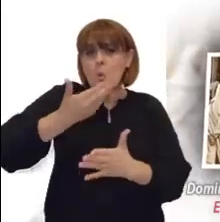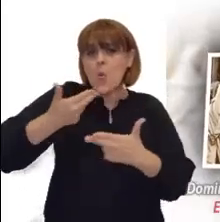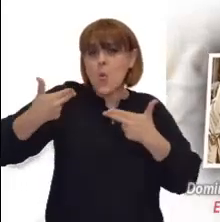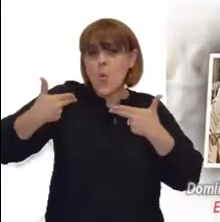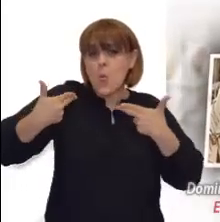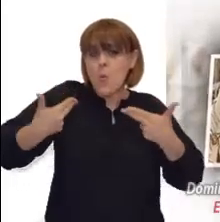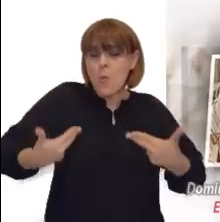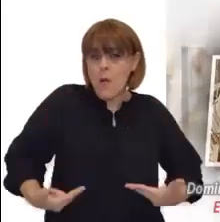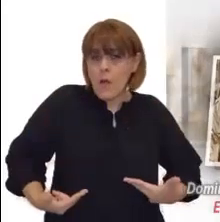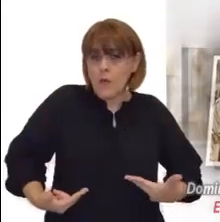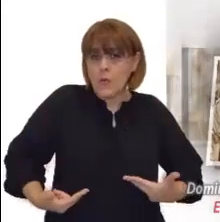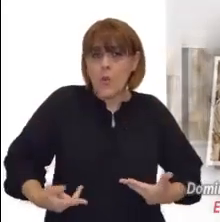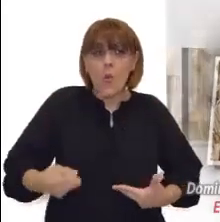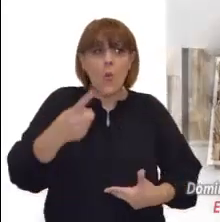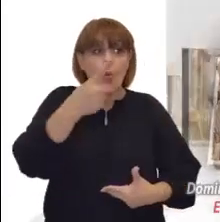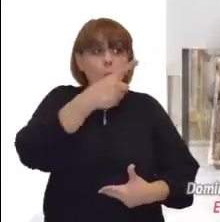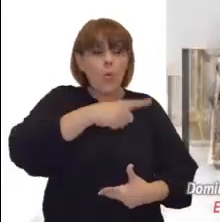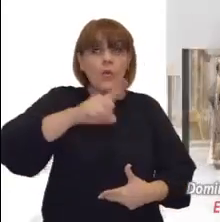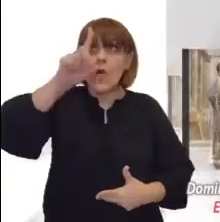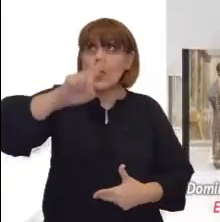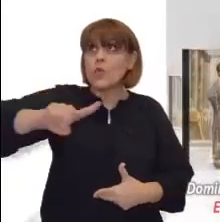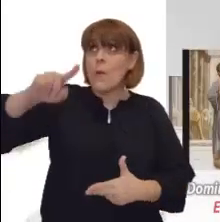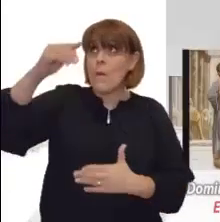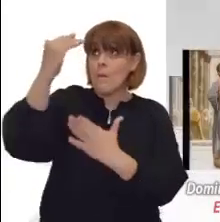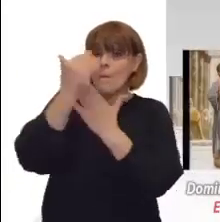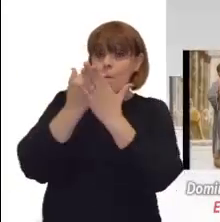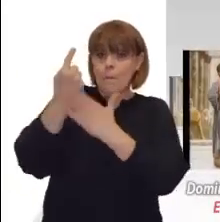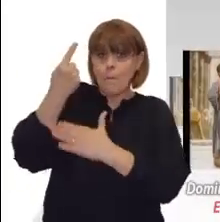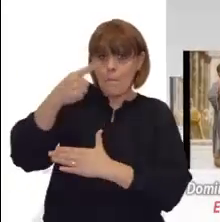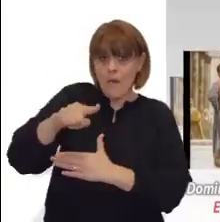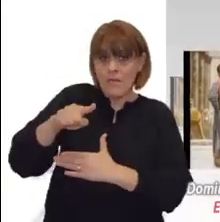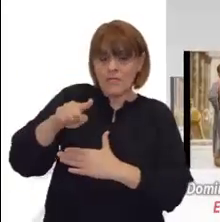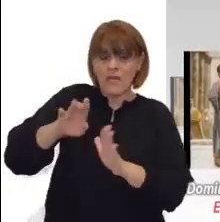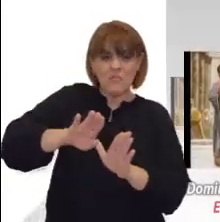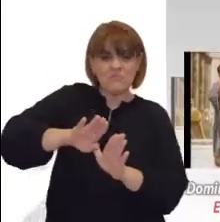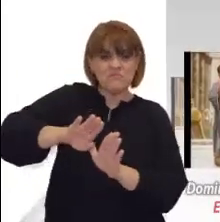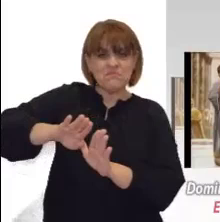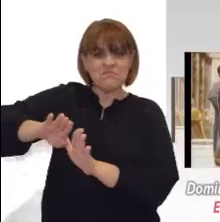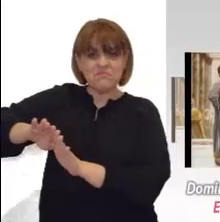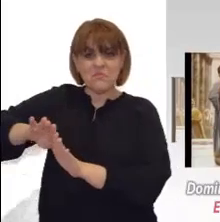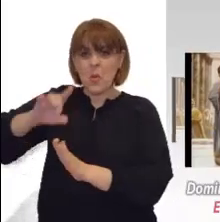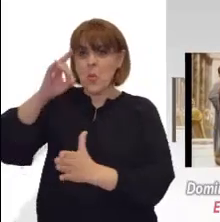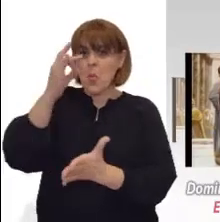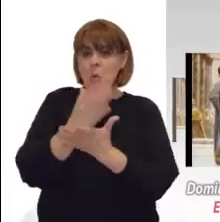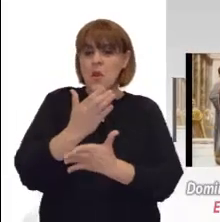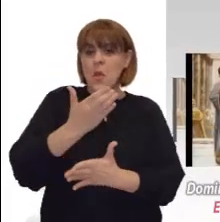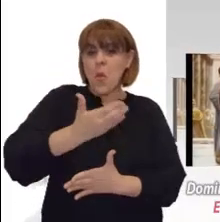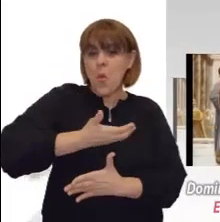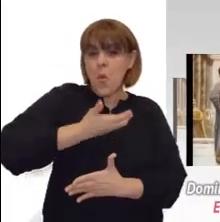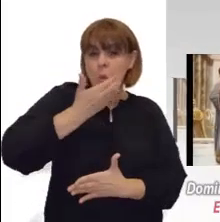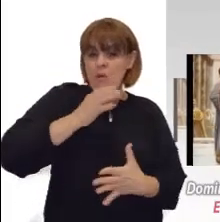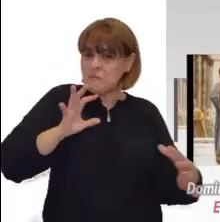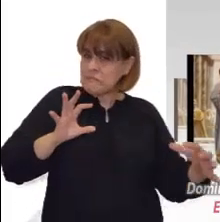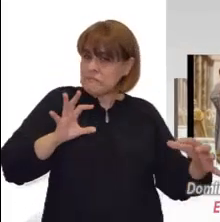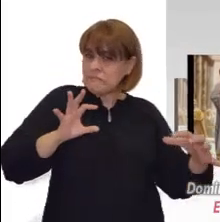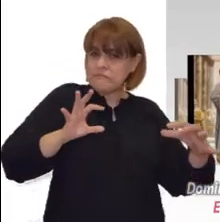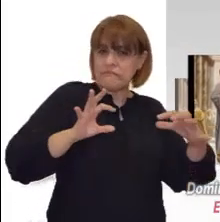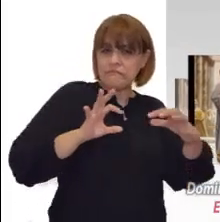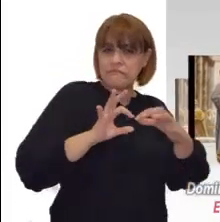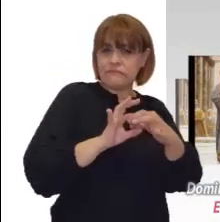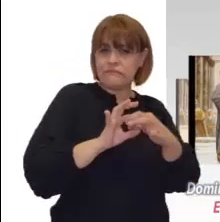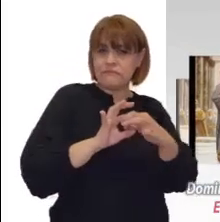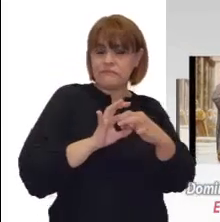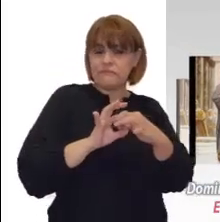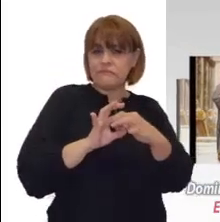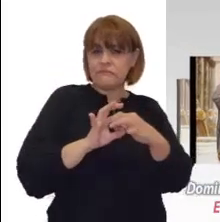las intenciones malas, las fornicaciones, los robos, los homicidios, los adulterios, las codicias, las